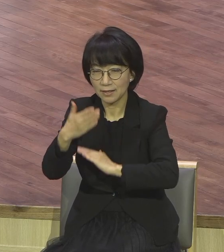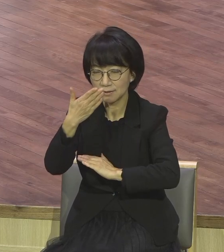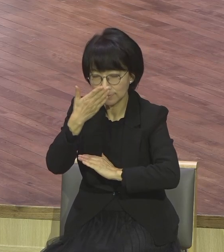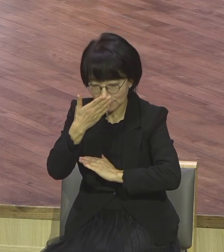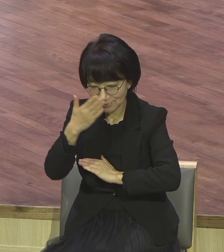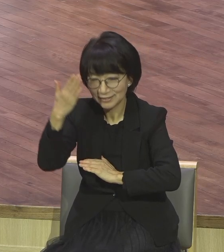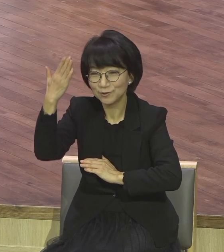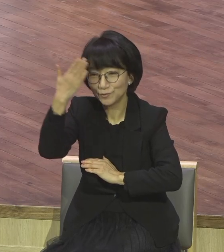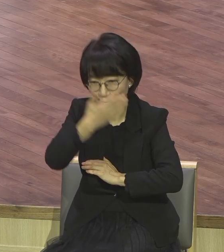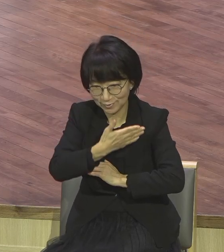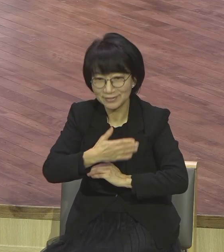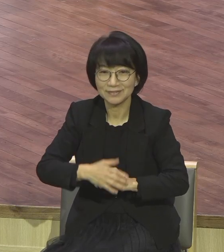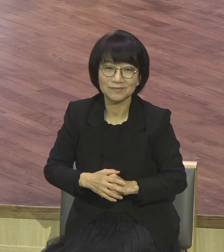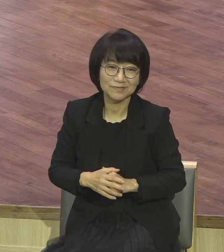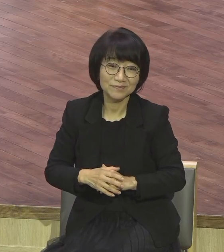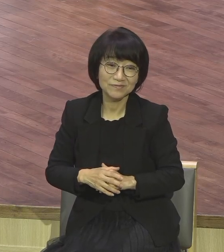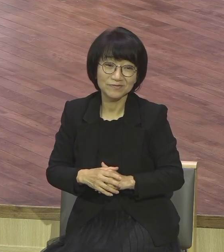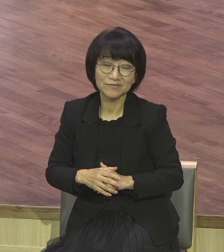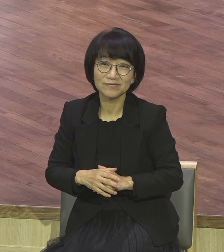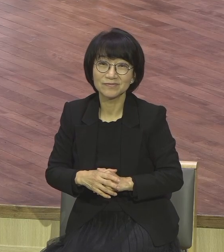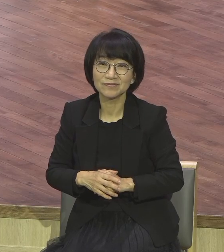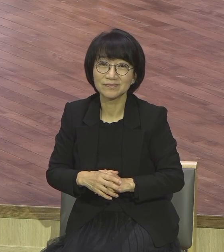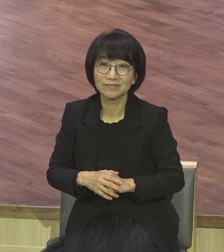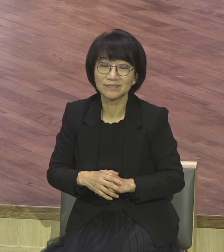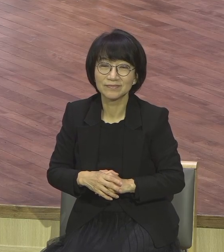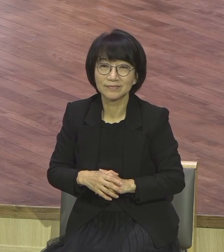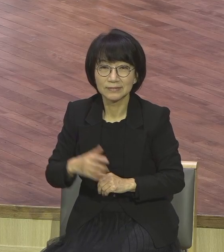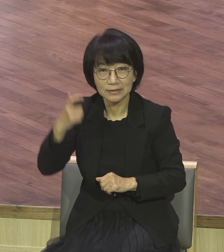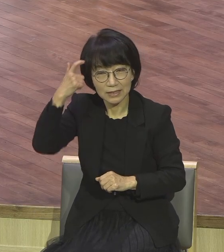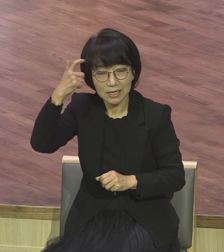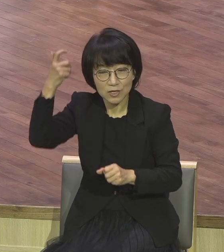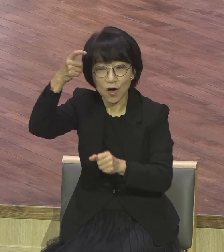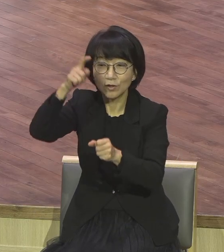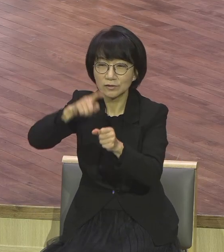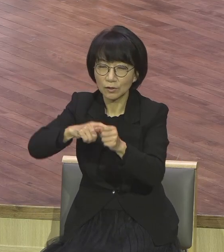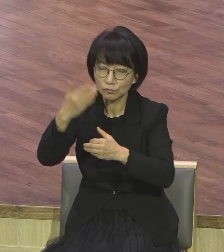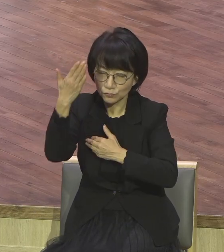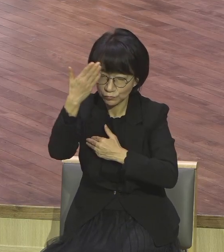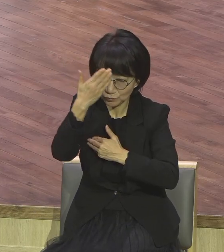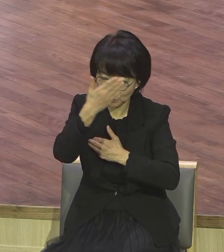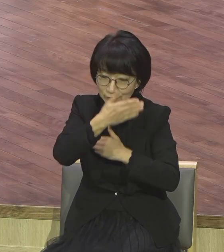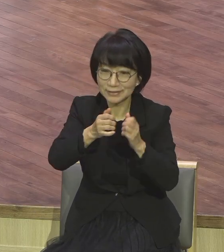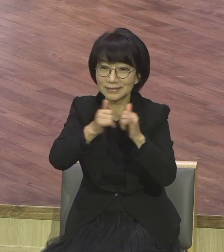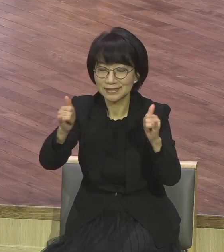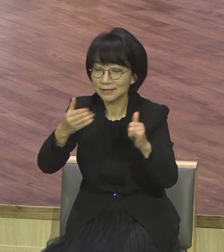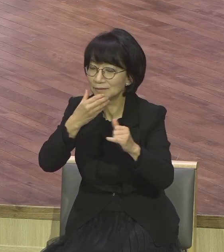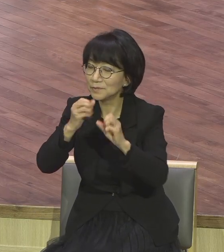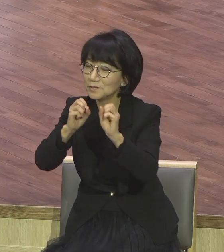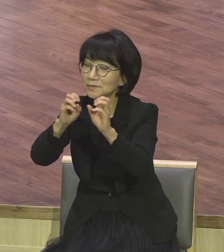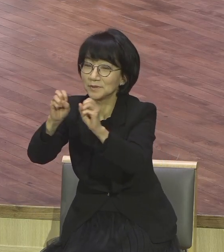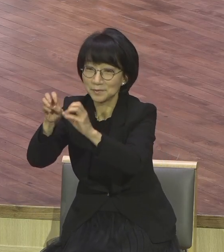영적으로 순결한 사람은 보험을 말하는 사람 살리는 19절 봅니다